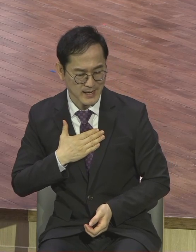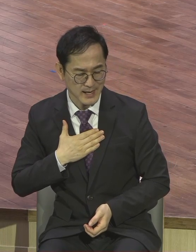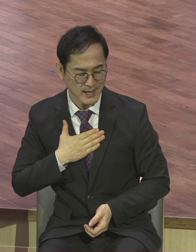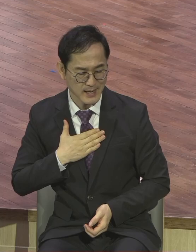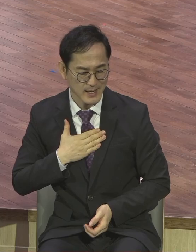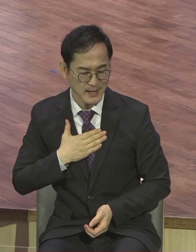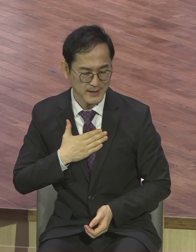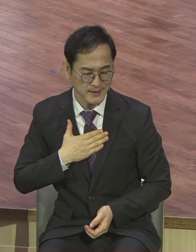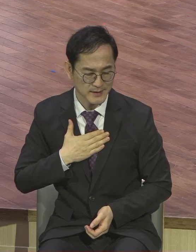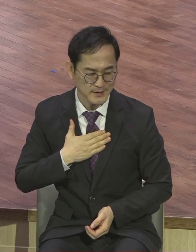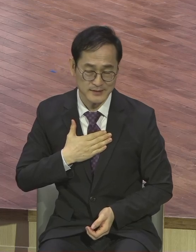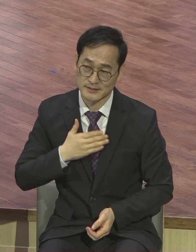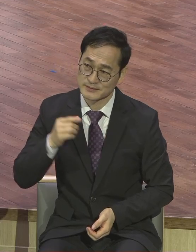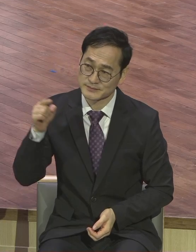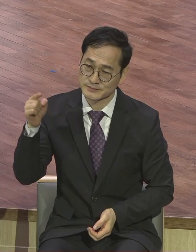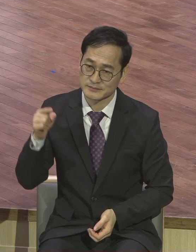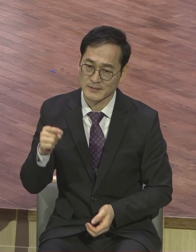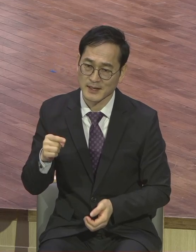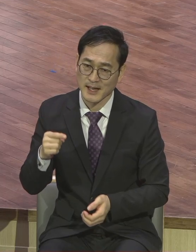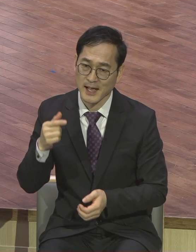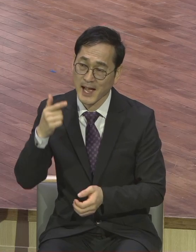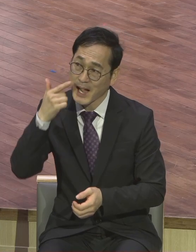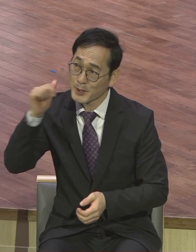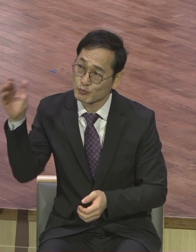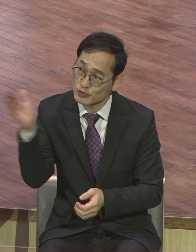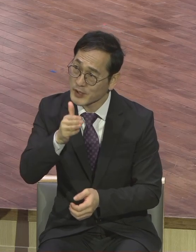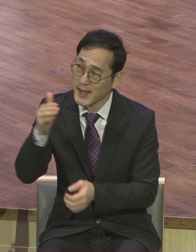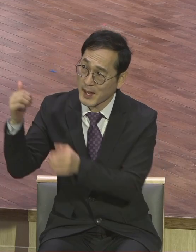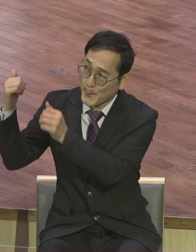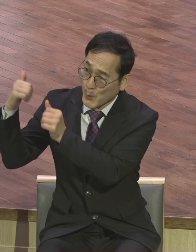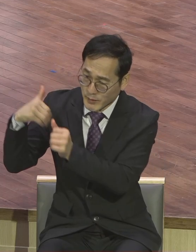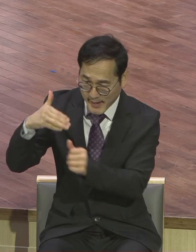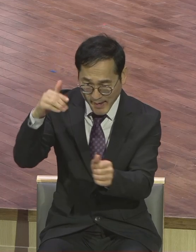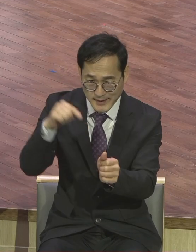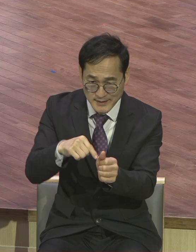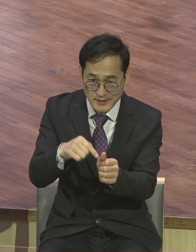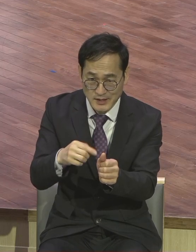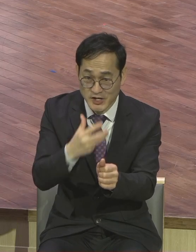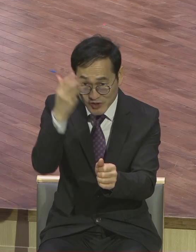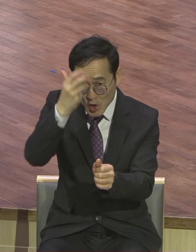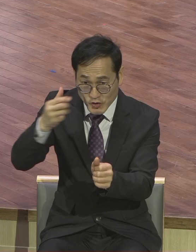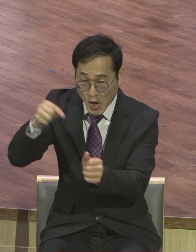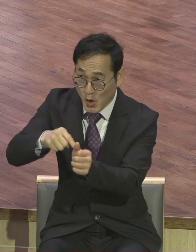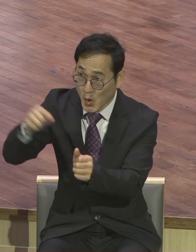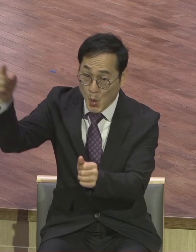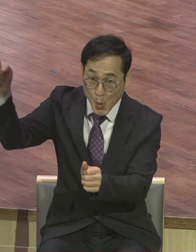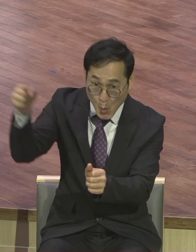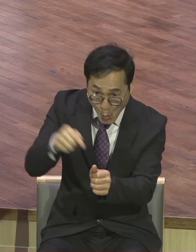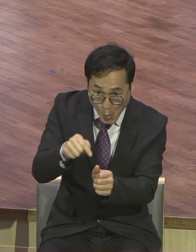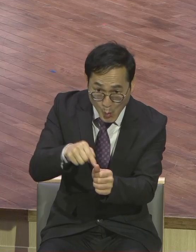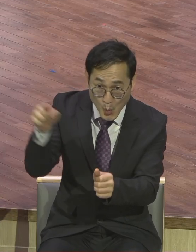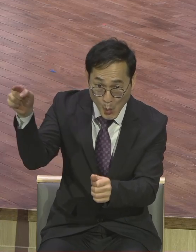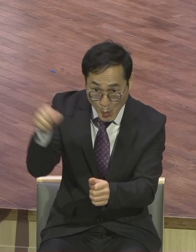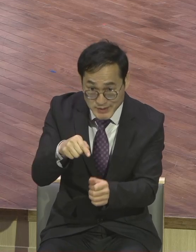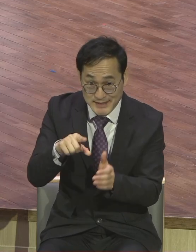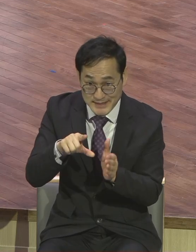아버지께로부터 나오시는 진리의 영이 오실 때에 그가 나를 정언하실